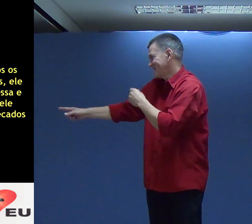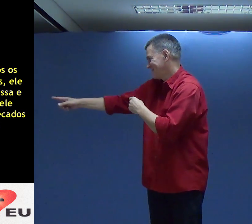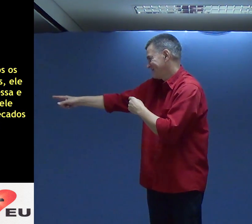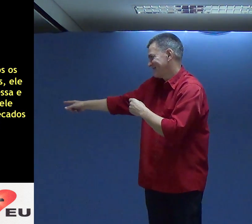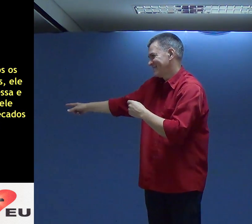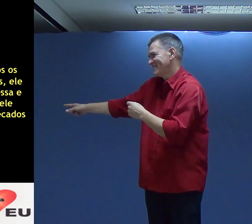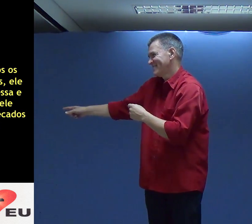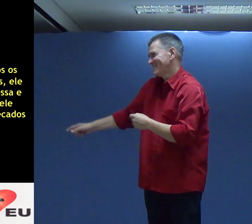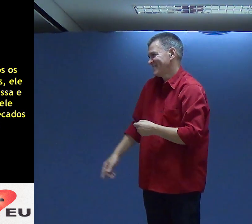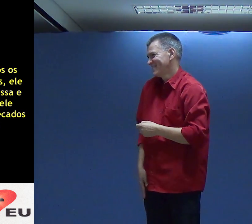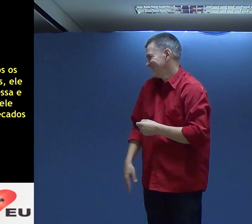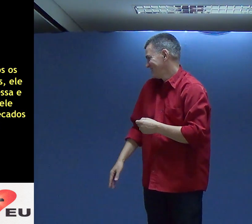Não Dá Para Ver